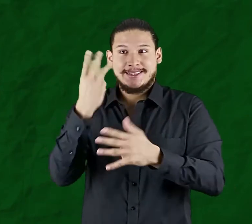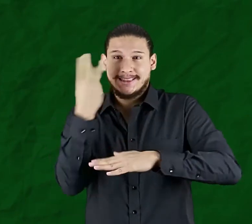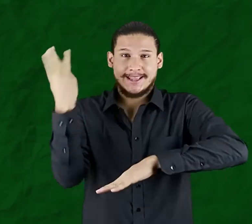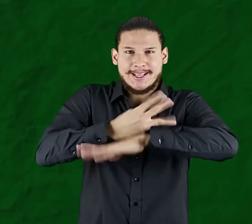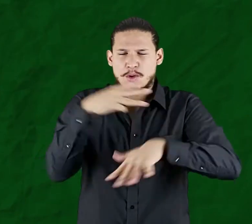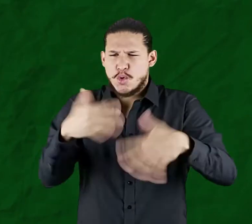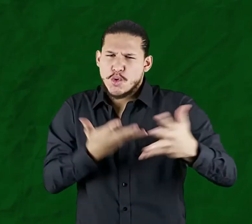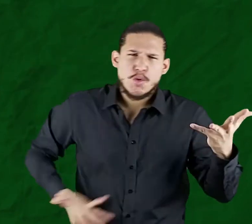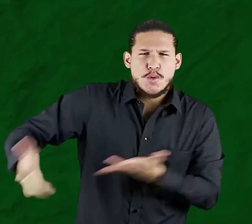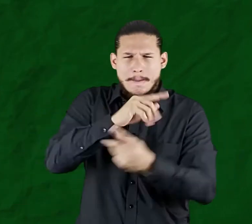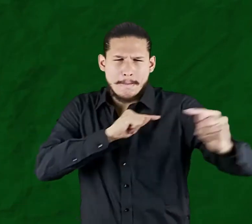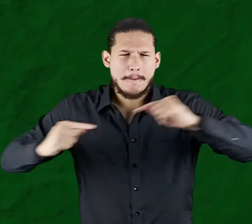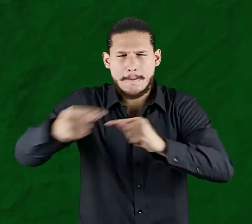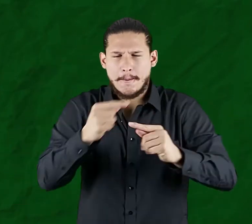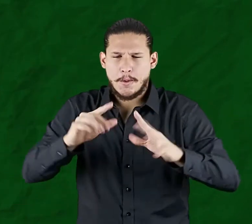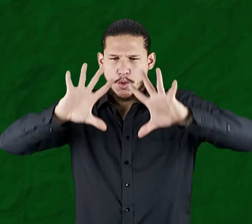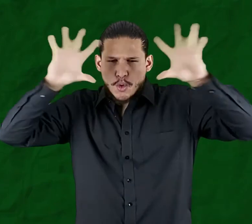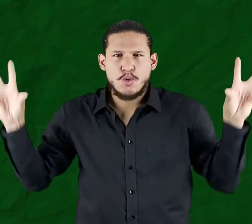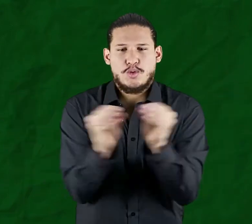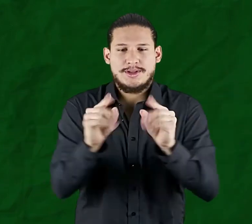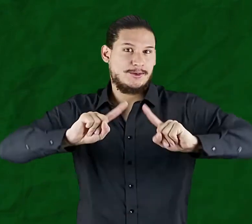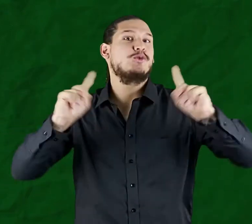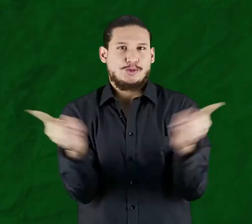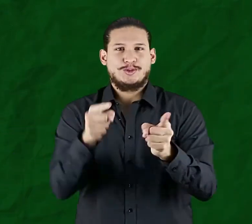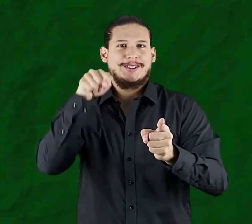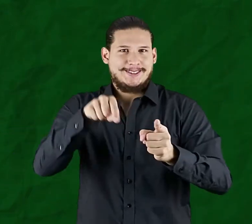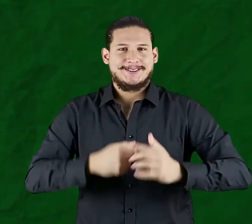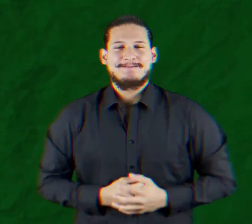Estas fueron las conclusiones del trabajo en estos tres días de asamblea.